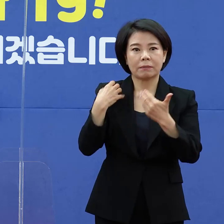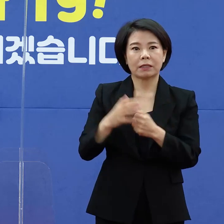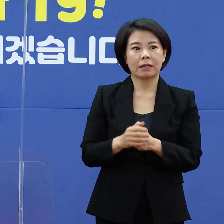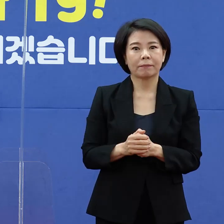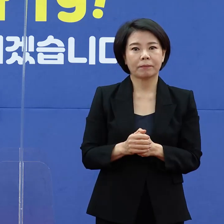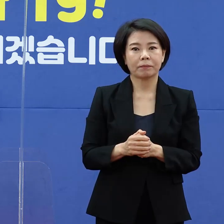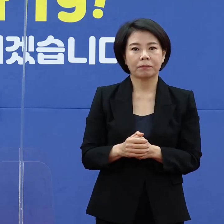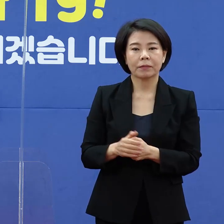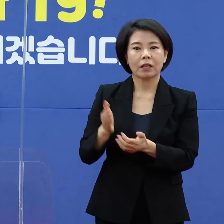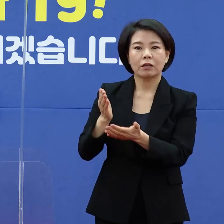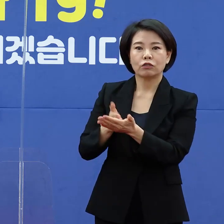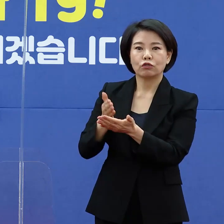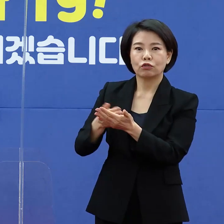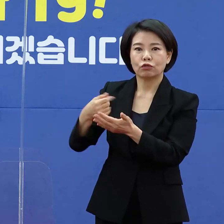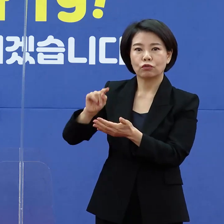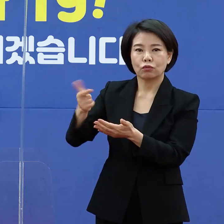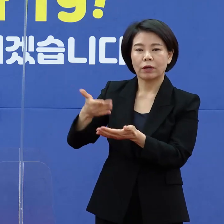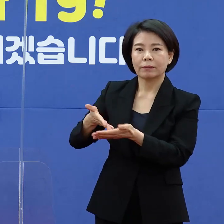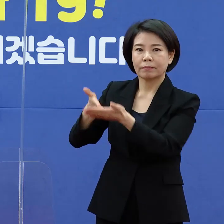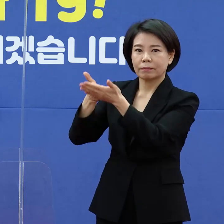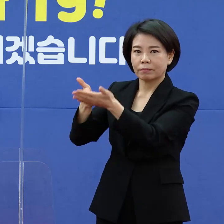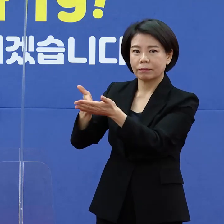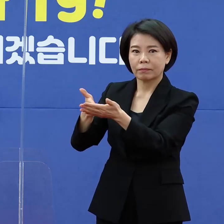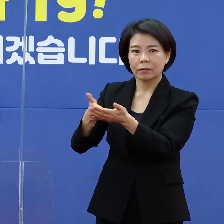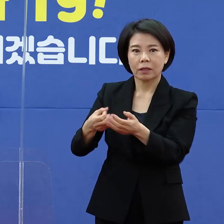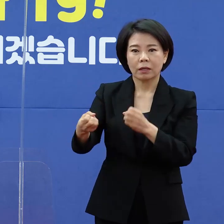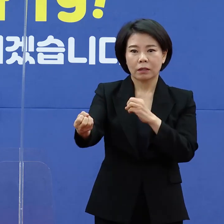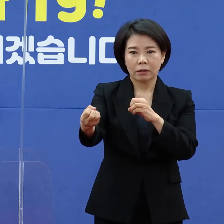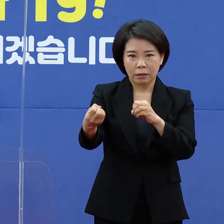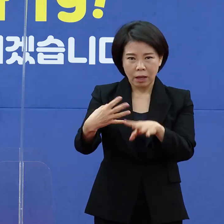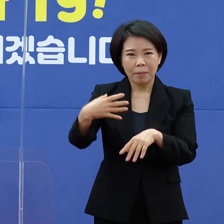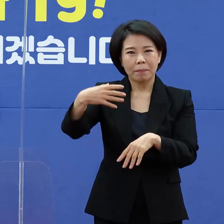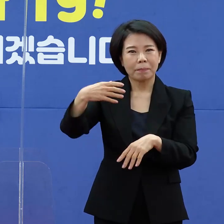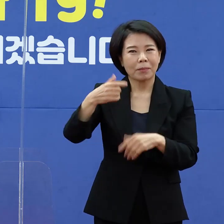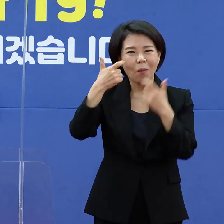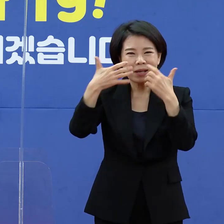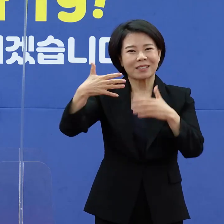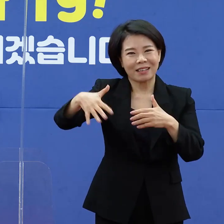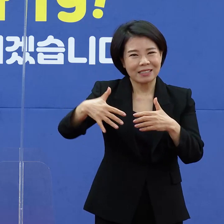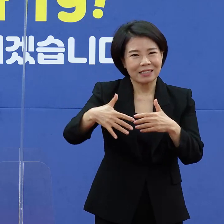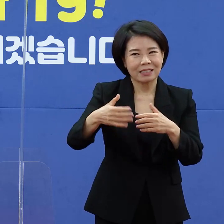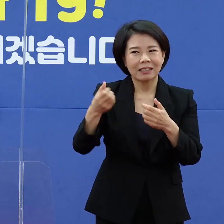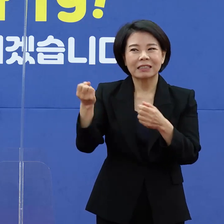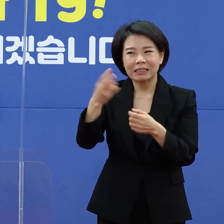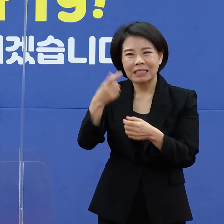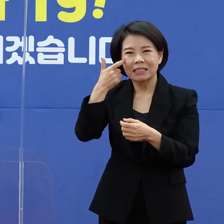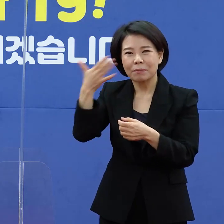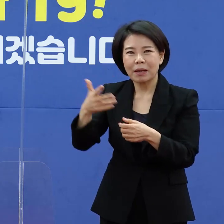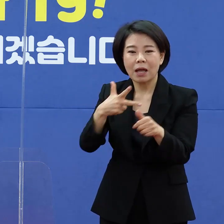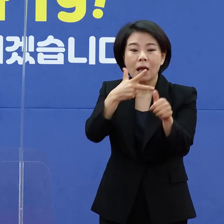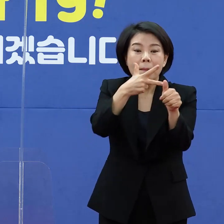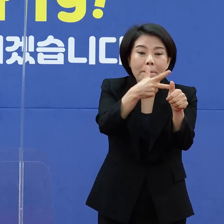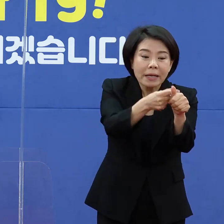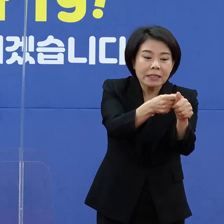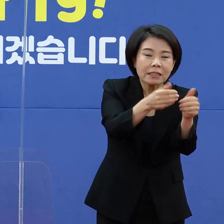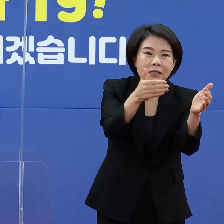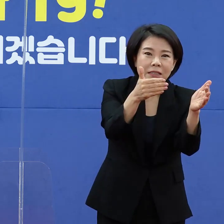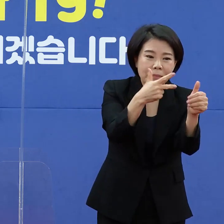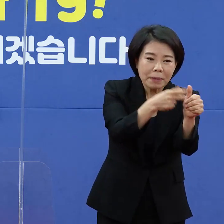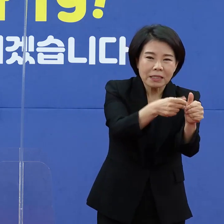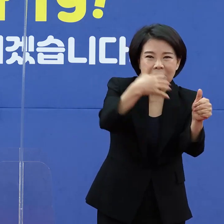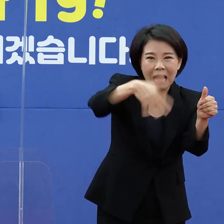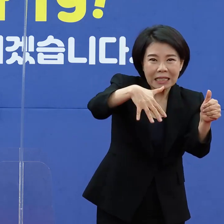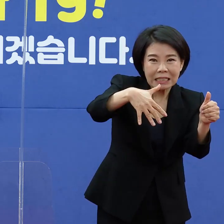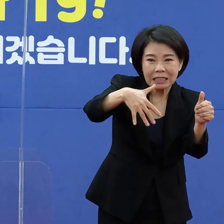뉴스원 홍수영 기자입니다. 답변이 명확하지 않아 다시 질문을 하겠습니다. 백신을 접종하지 않으면 공동